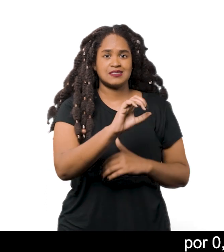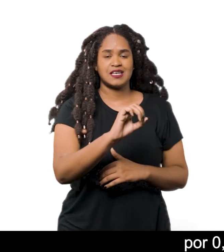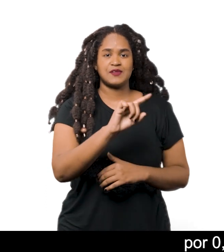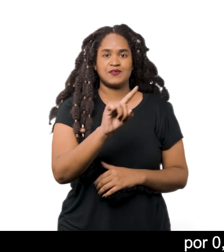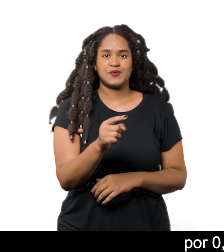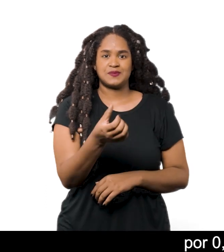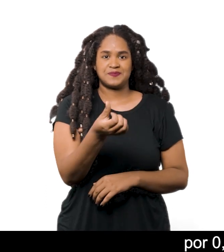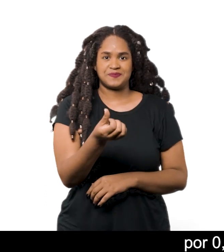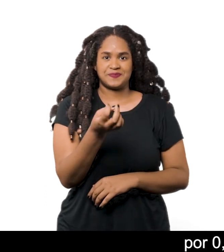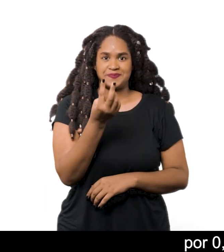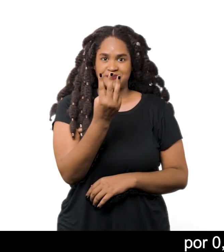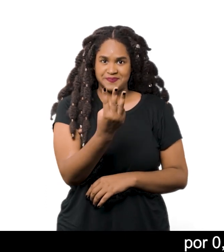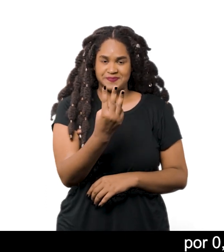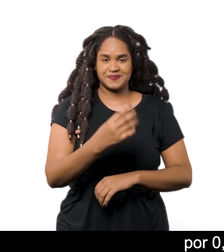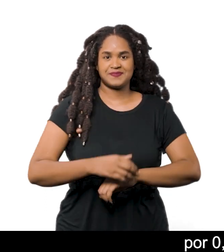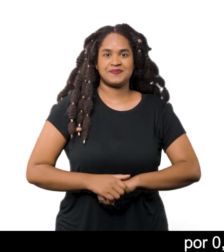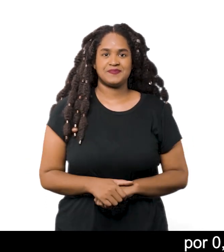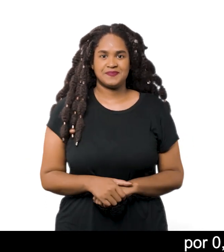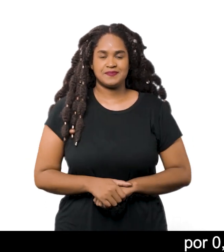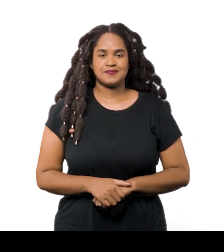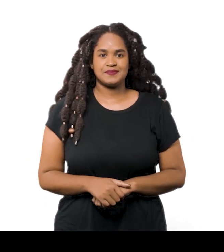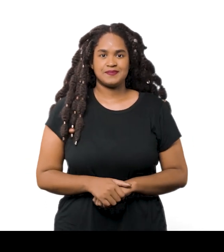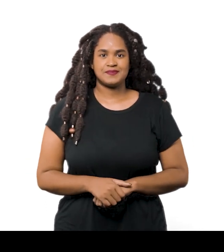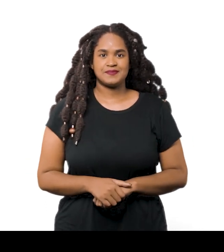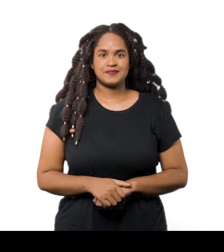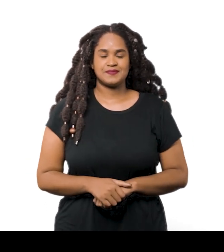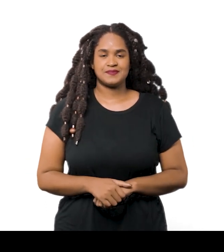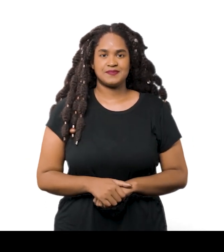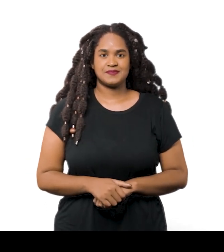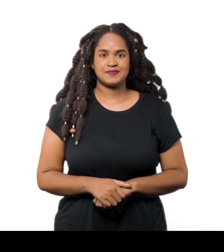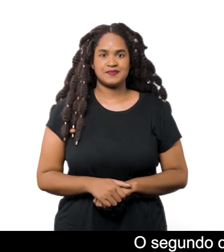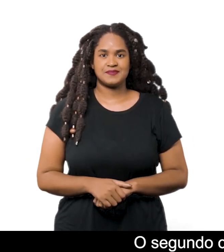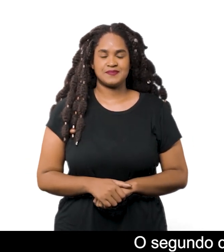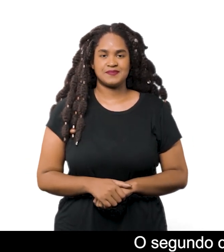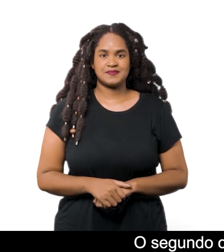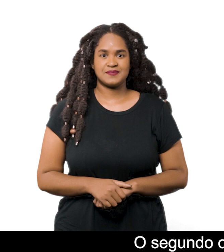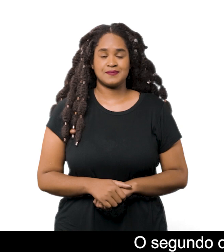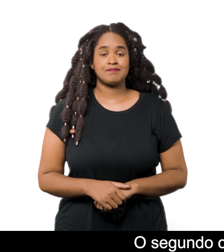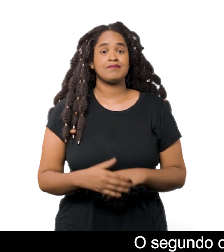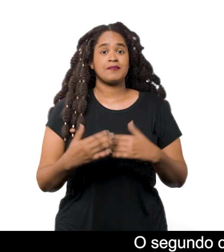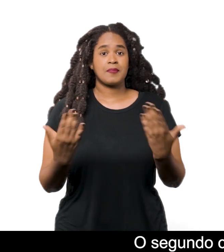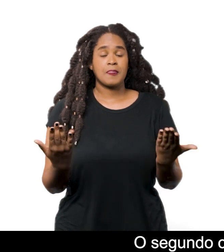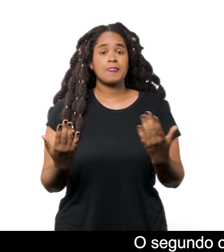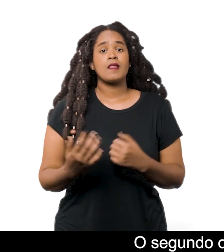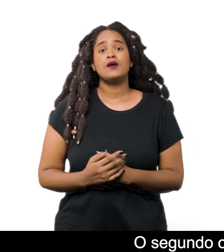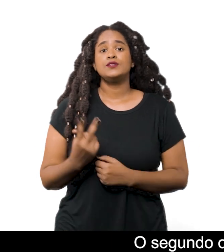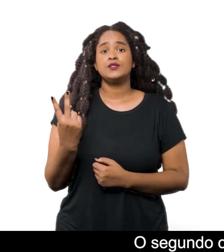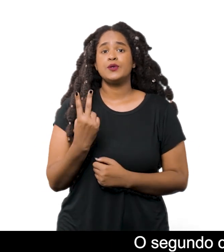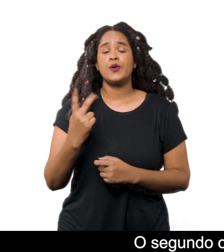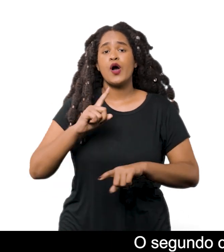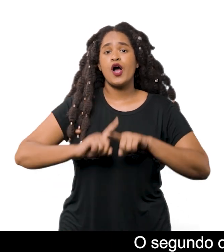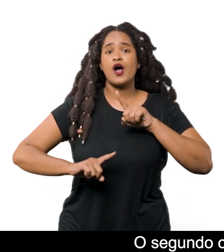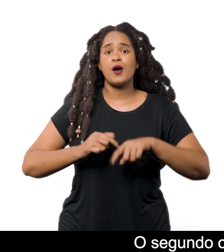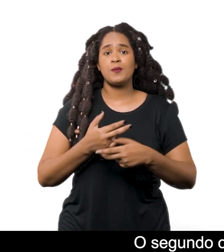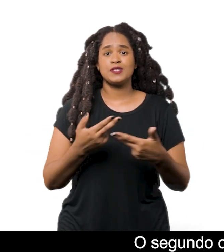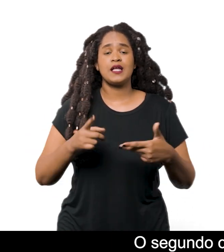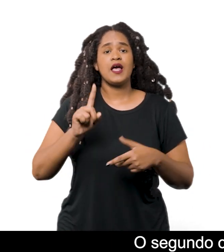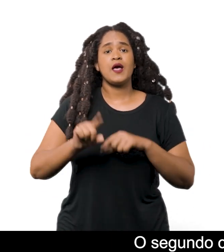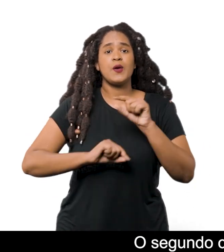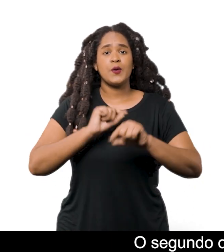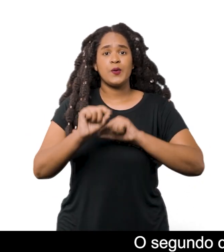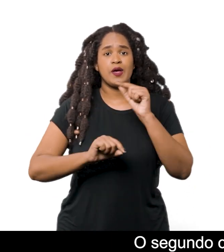,63 cm de profundidade O segundo objeto é uma tapeçaria intitulada